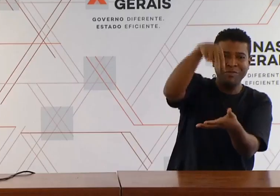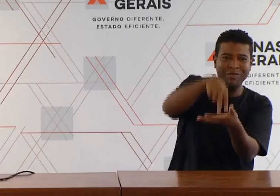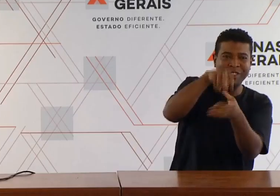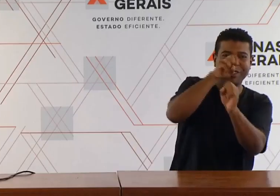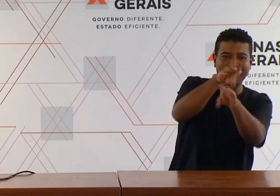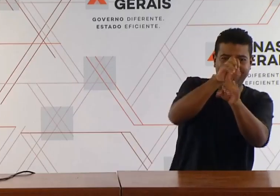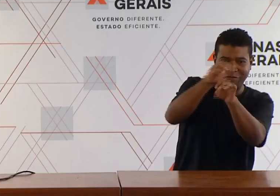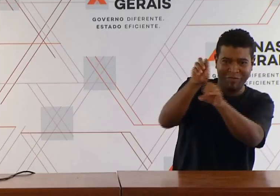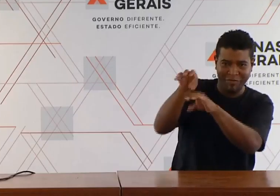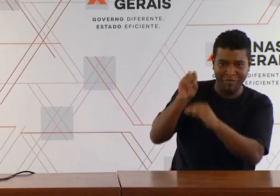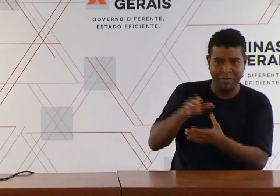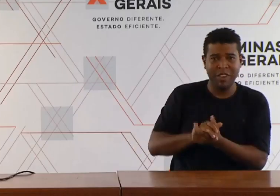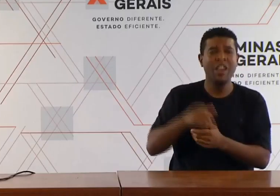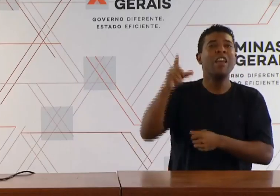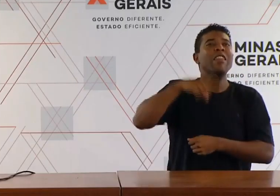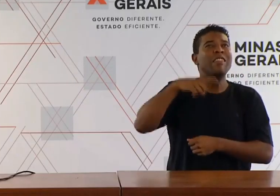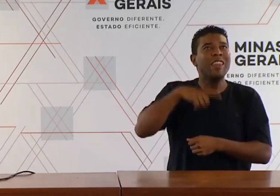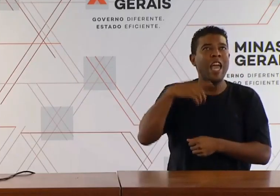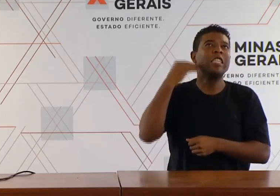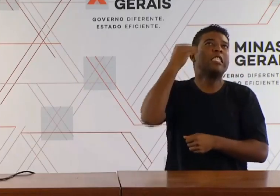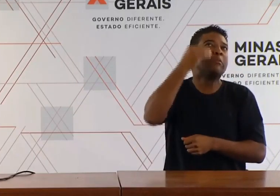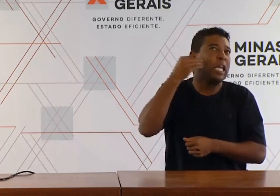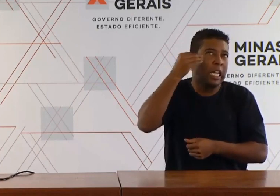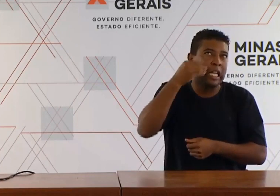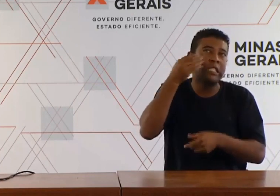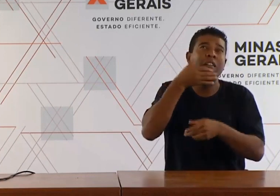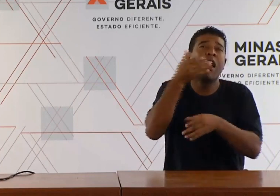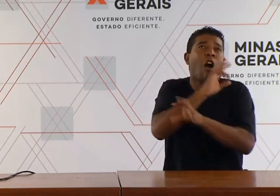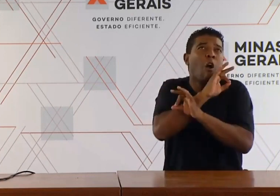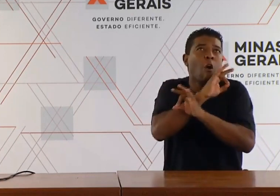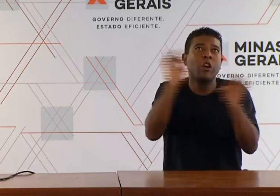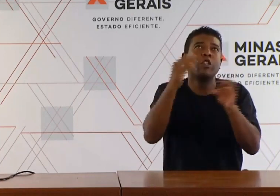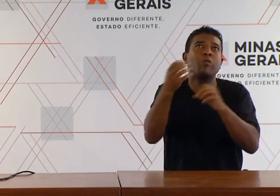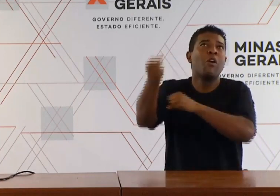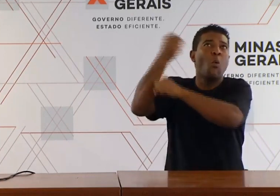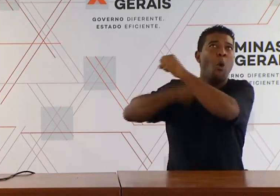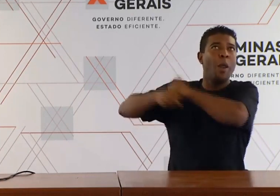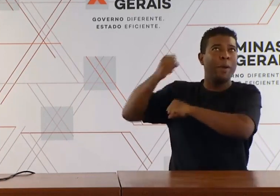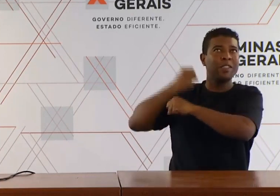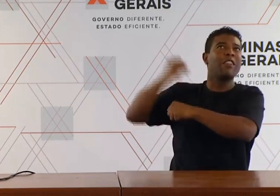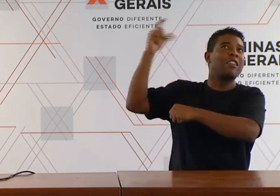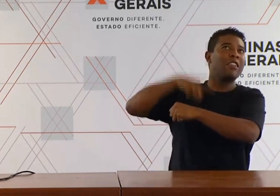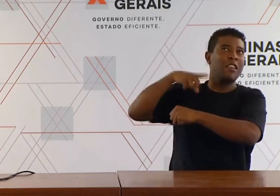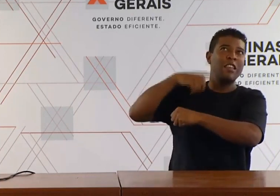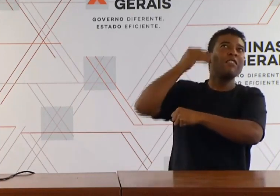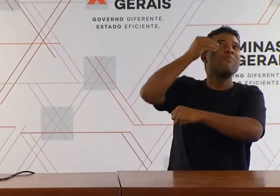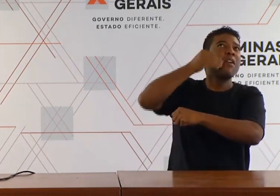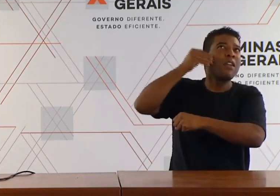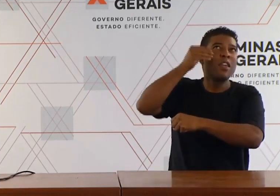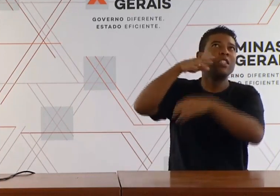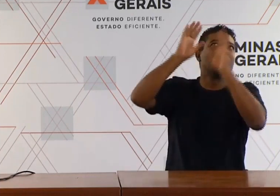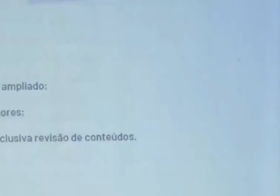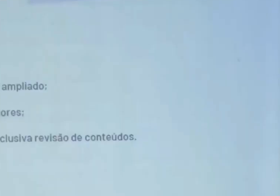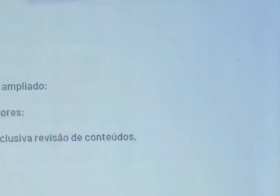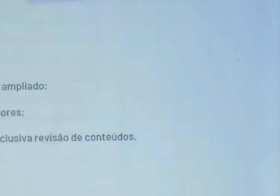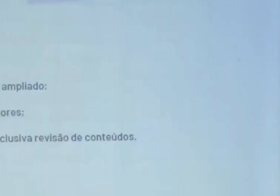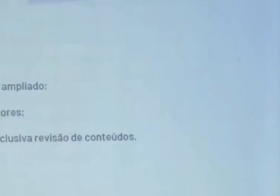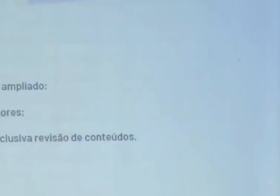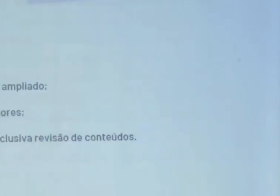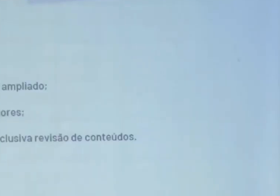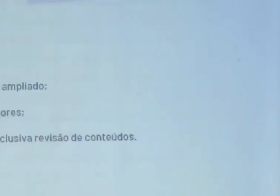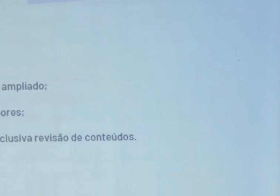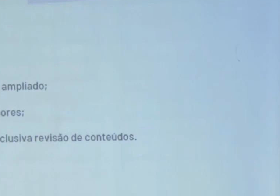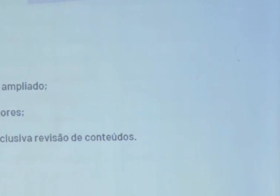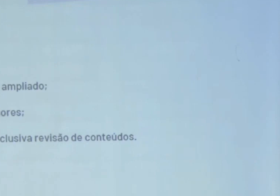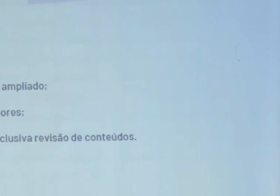já tem uma experiência muito grande de busca ativa, que foi consolidada ao longo do ano passado. A gente está planejando um programa expressivo de